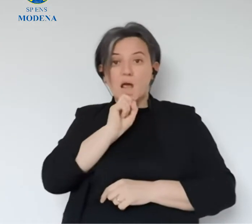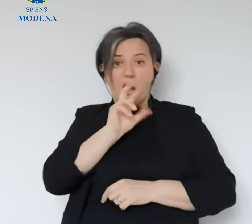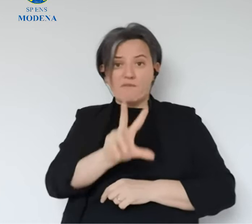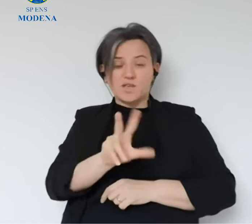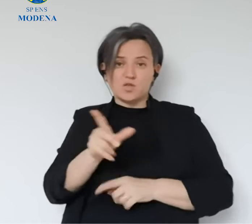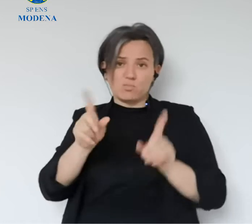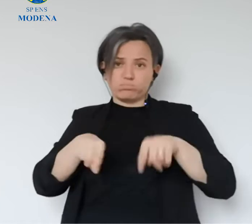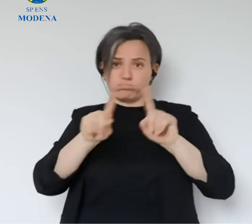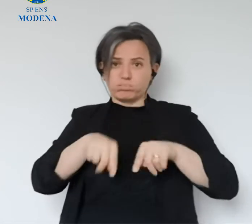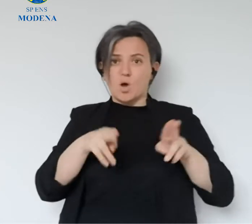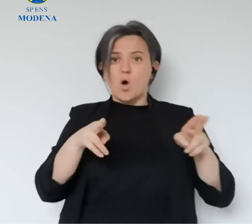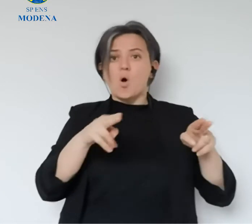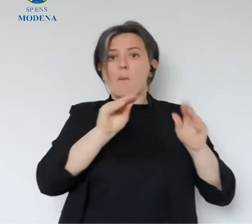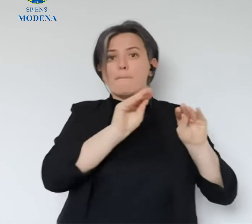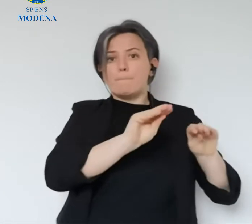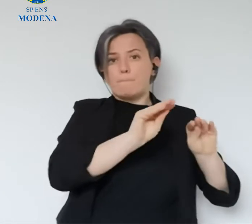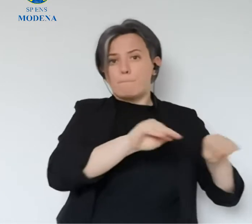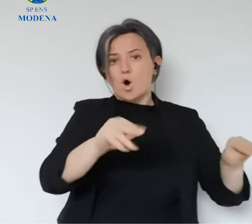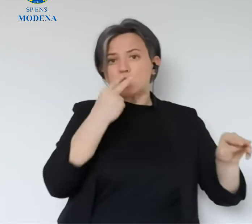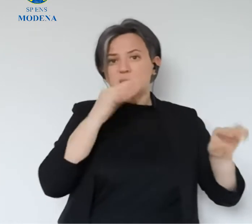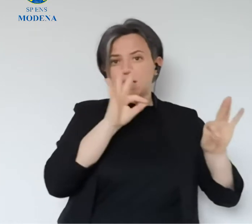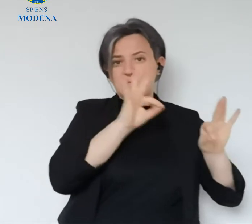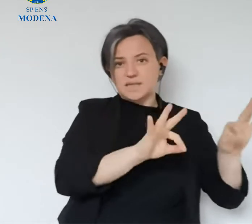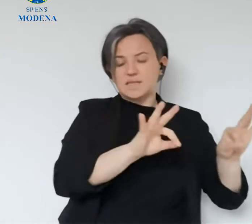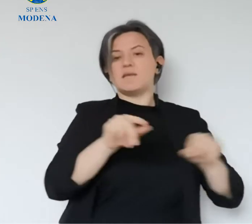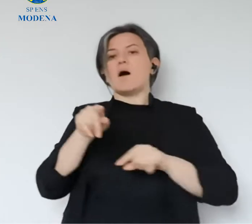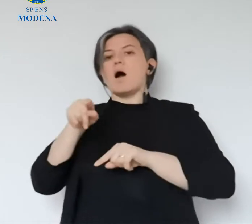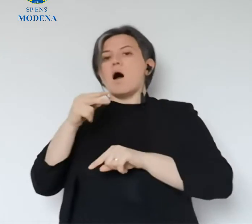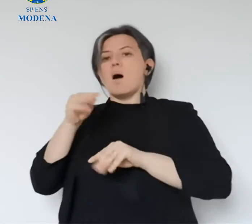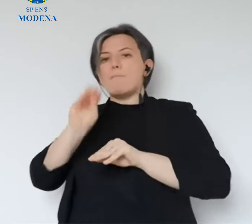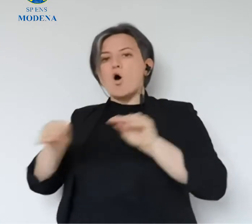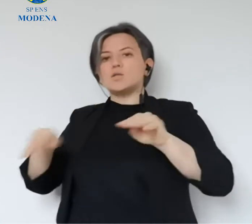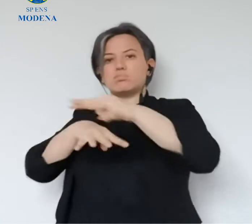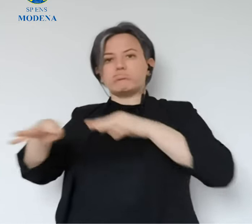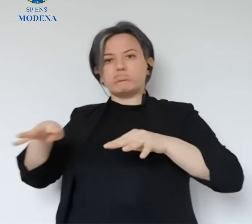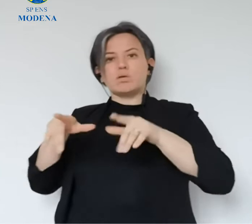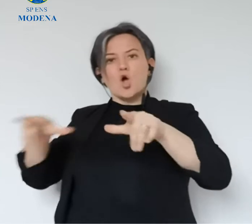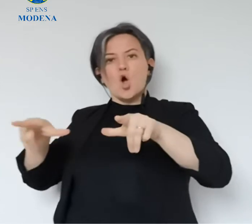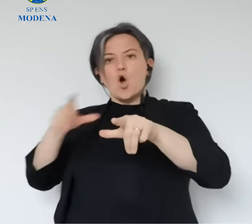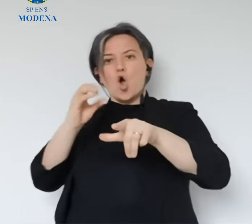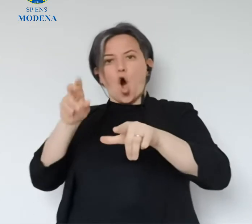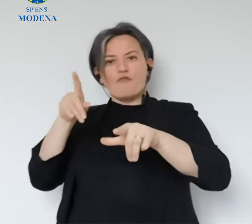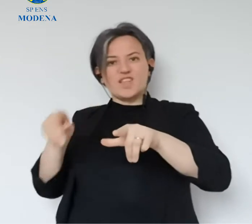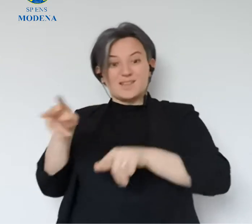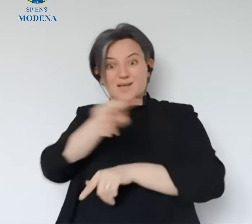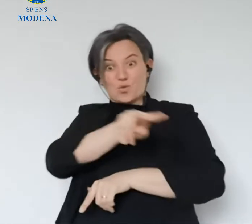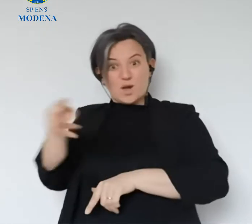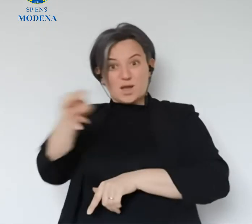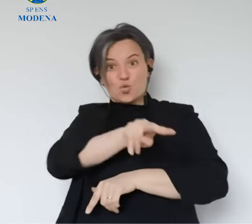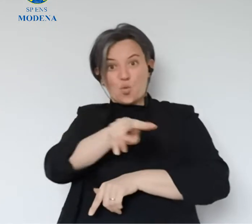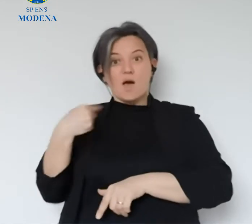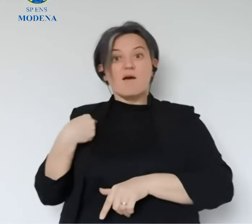sempre sulla terapia intensiva e sui posti covid danno questo tipo di visione,